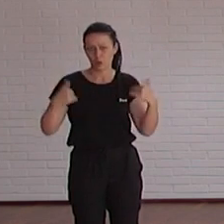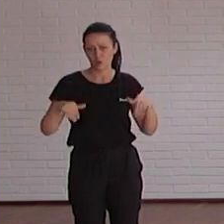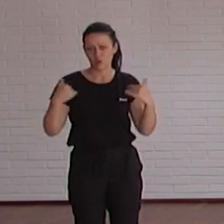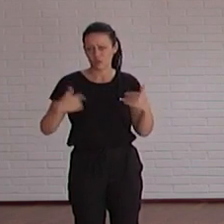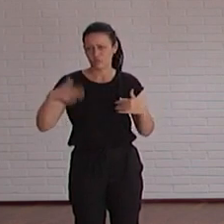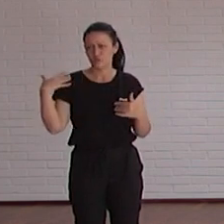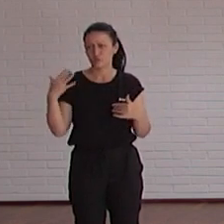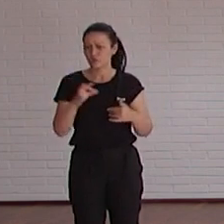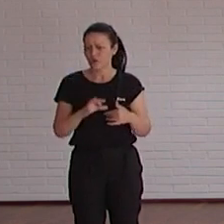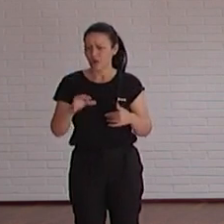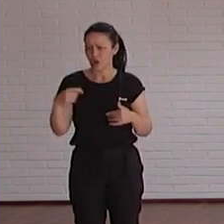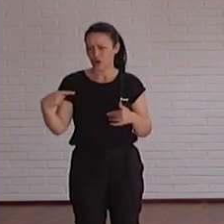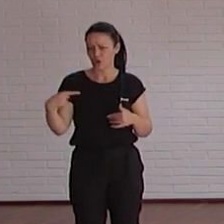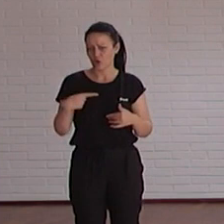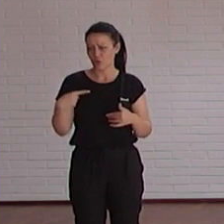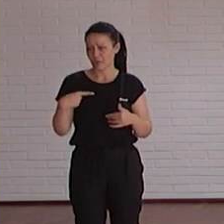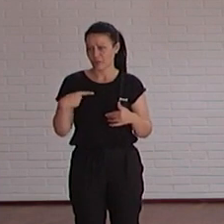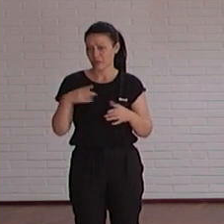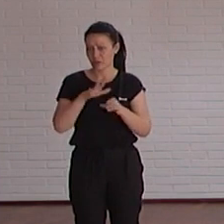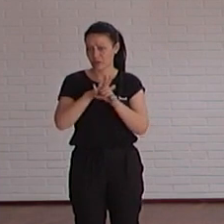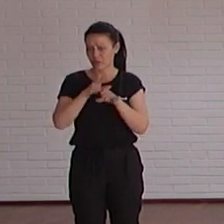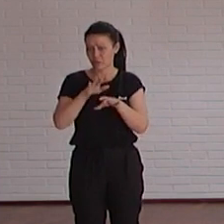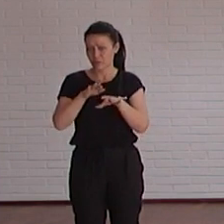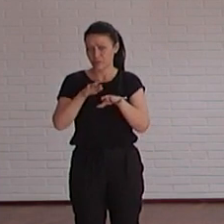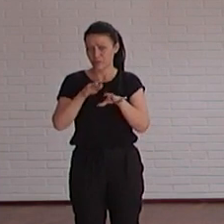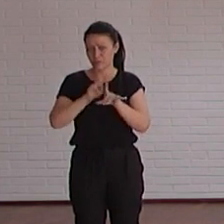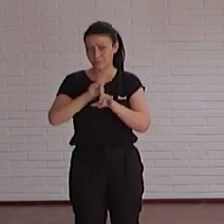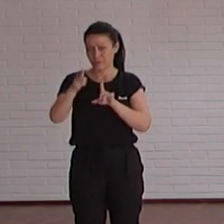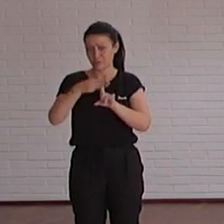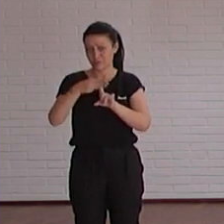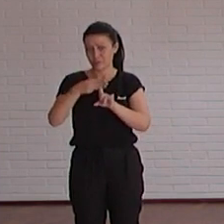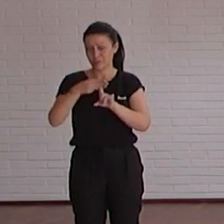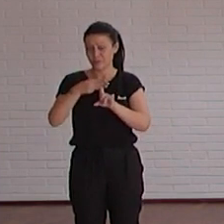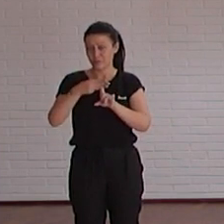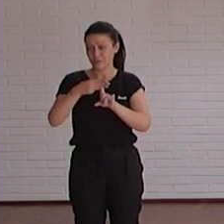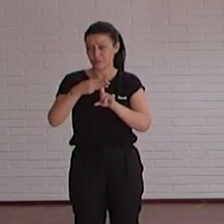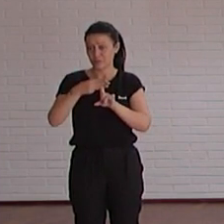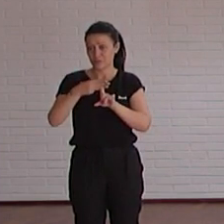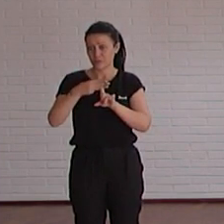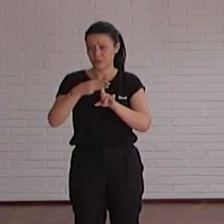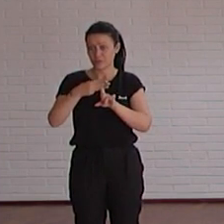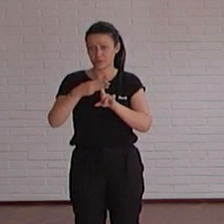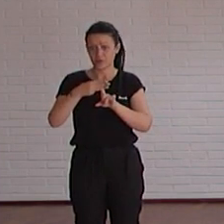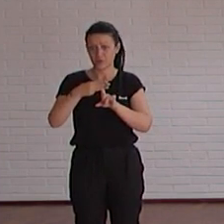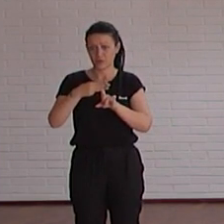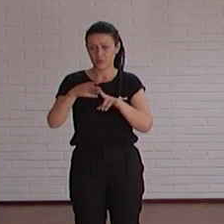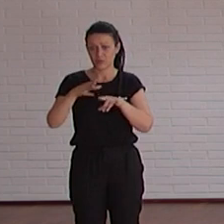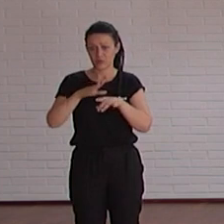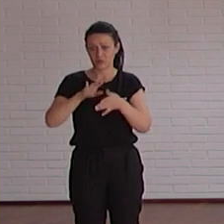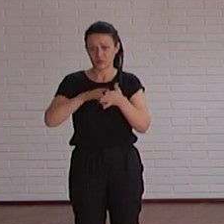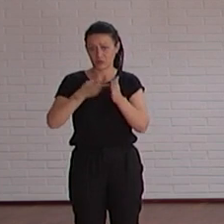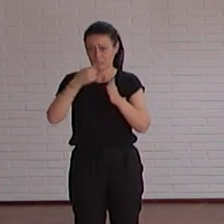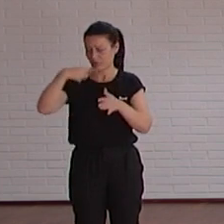Cloud hacemos el campo virtual antiguo lo hicimos todos por ejemplo que tú lo sabes con frames era la tecnología de aquel momento era un